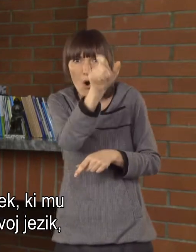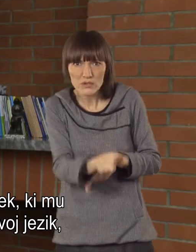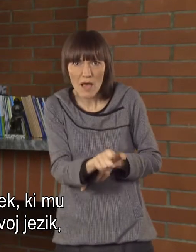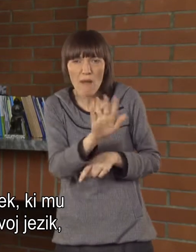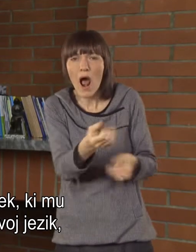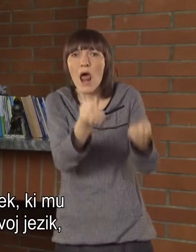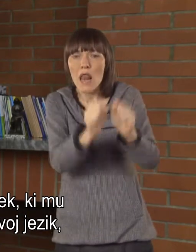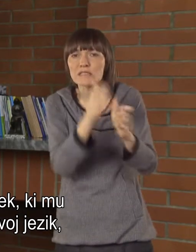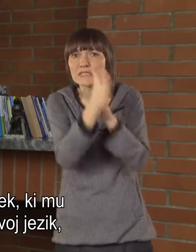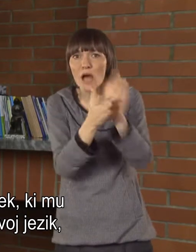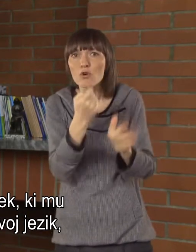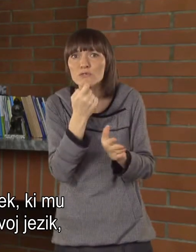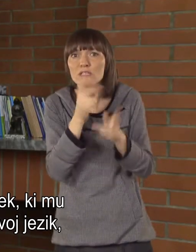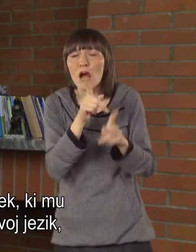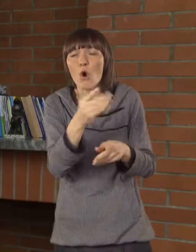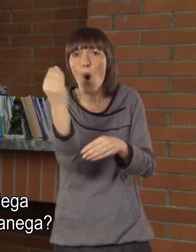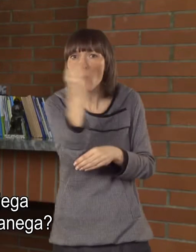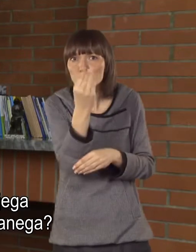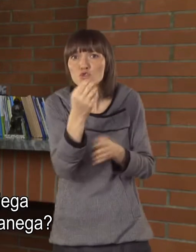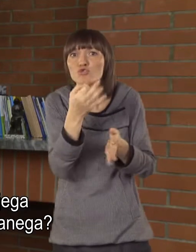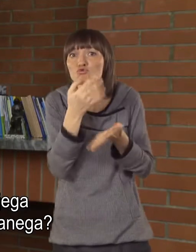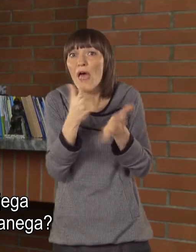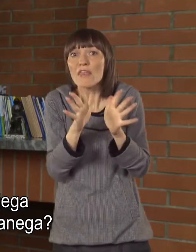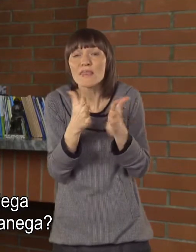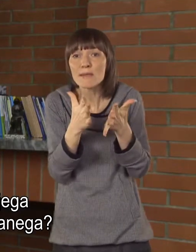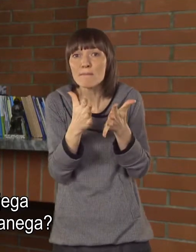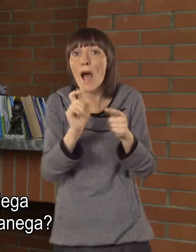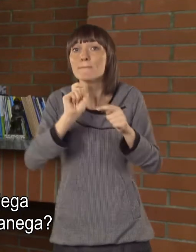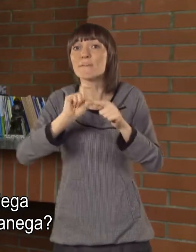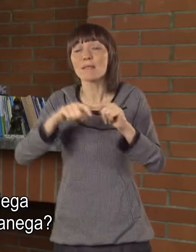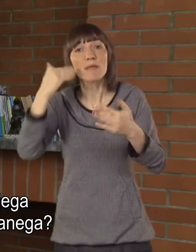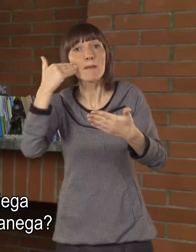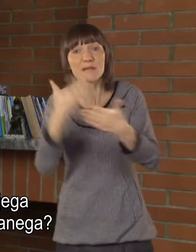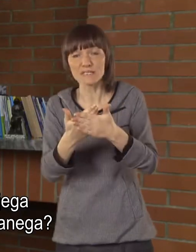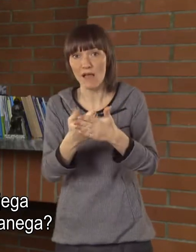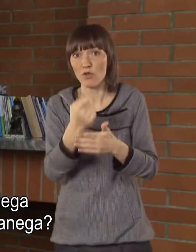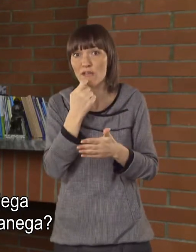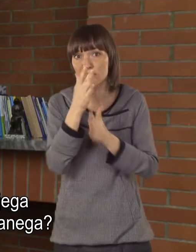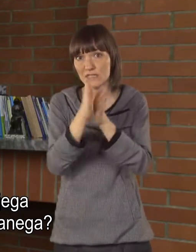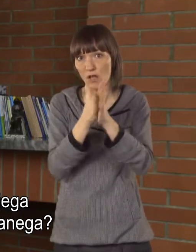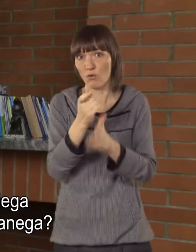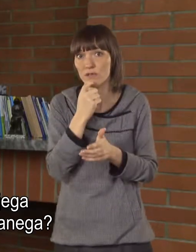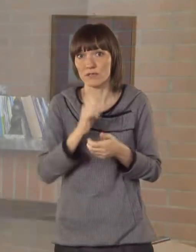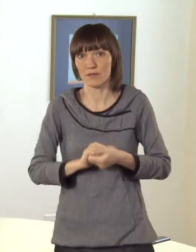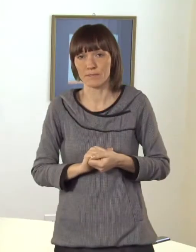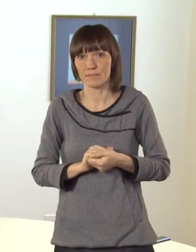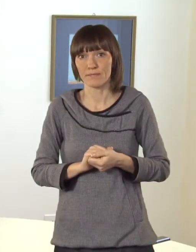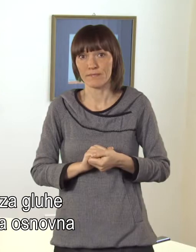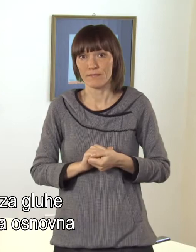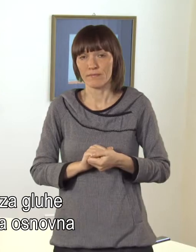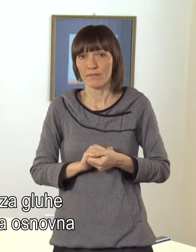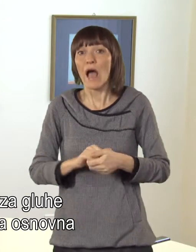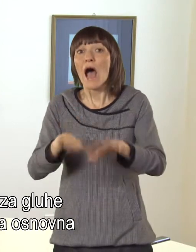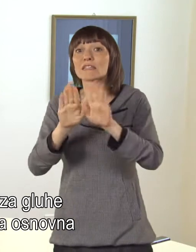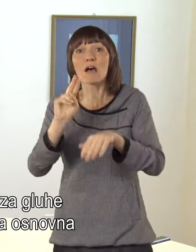kateremu je znakovni jezik svoj jezik, se uči, če še svojega jezika nima priznanega. A v